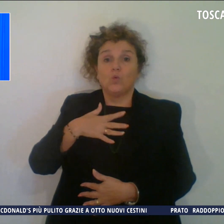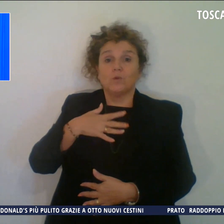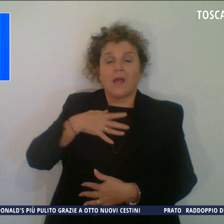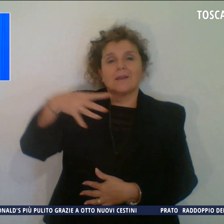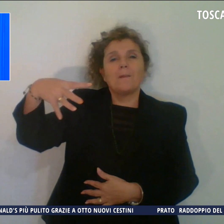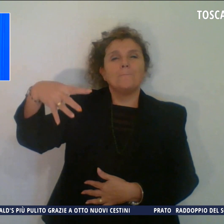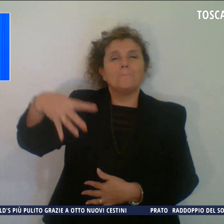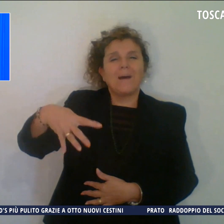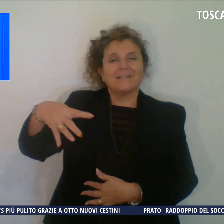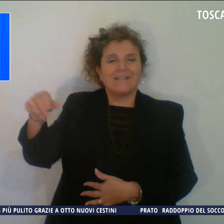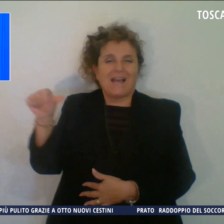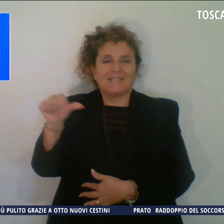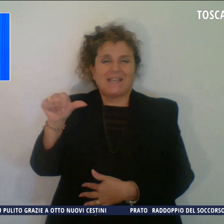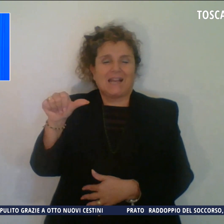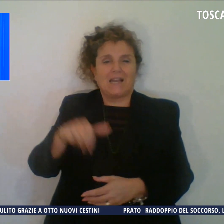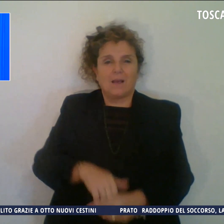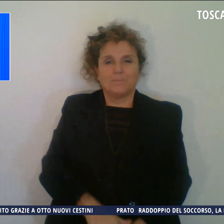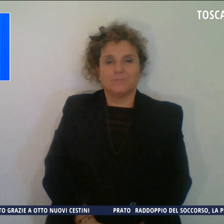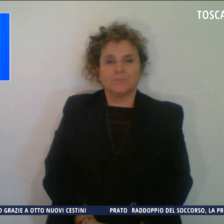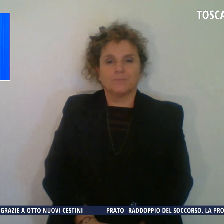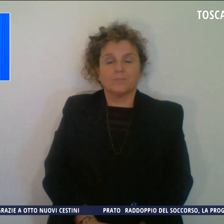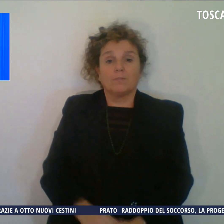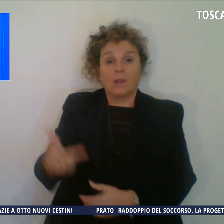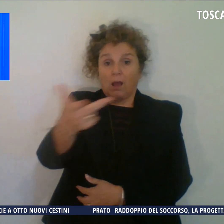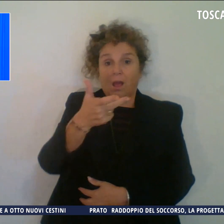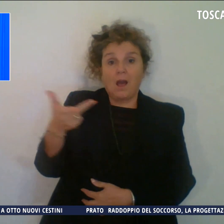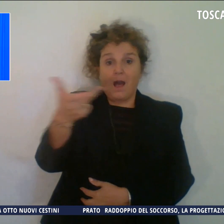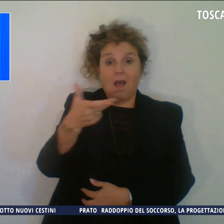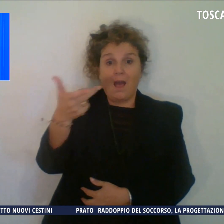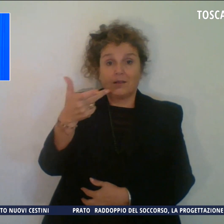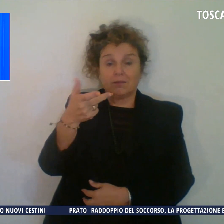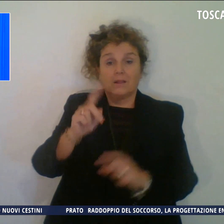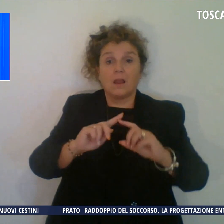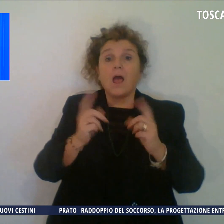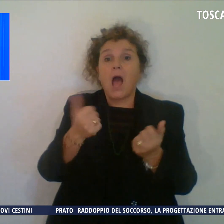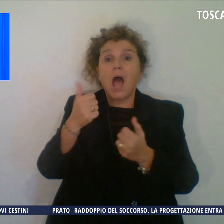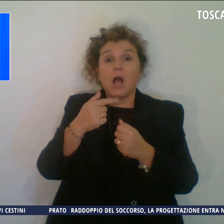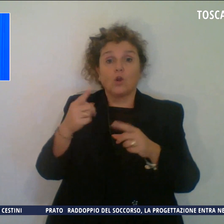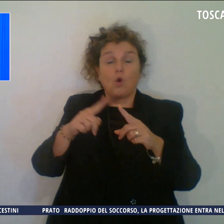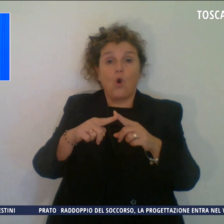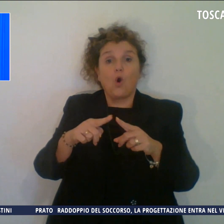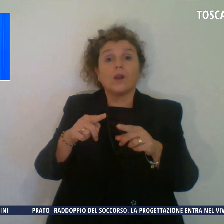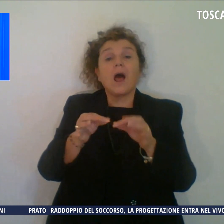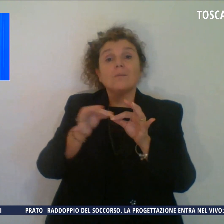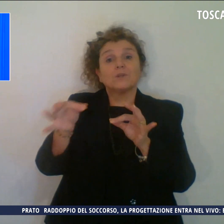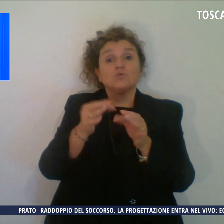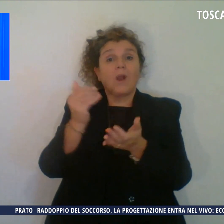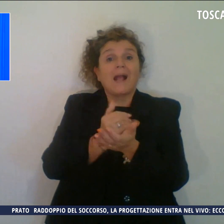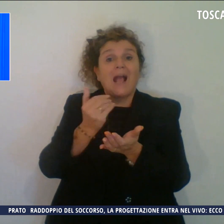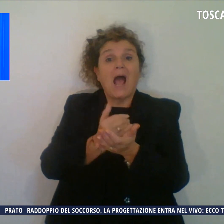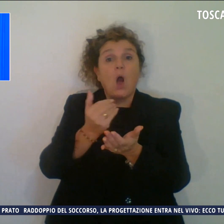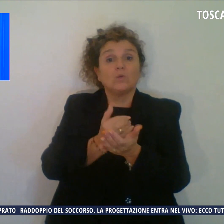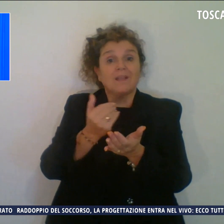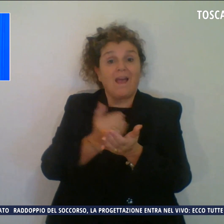Schininà. I tre sono tuttora sottoposti alla misura cautelare. Questo